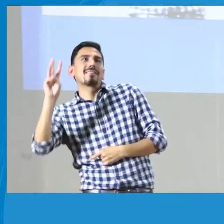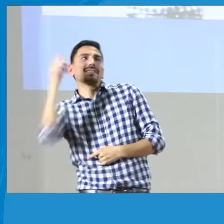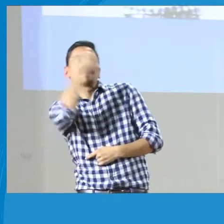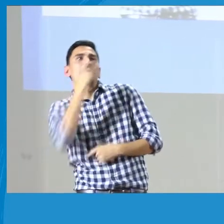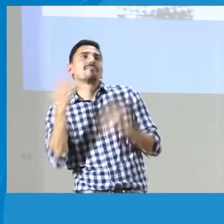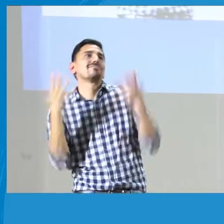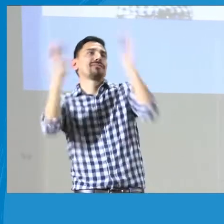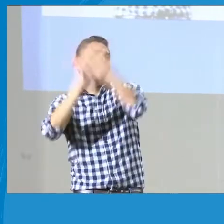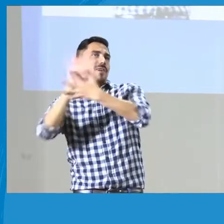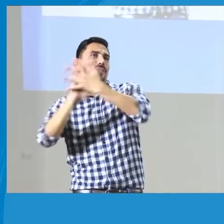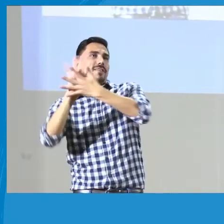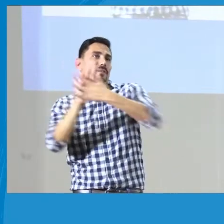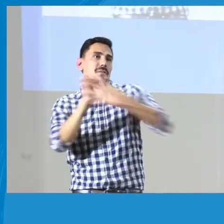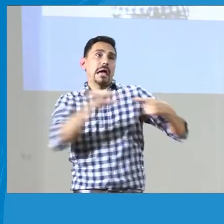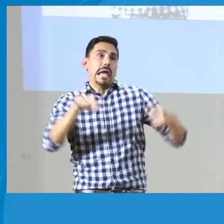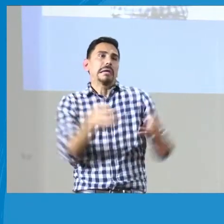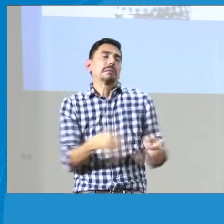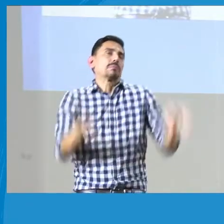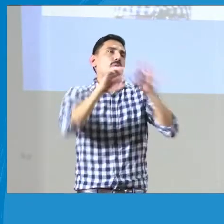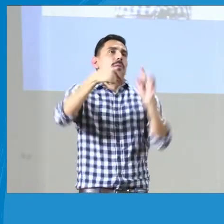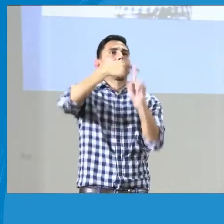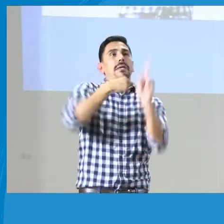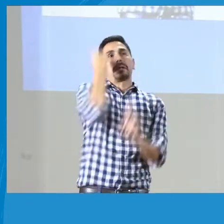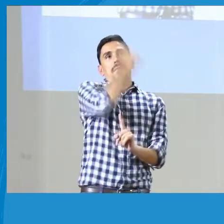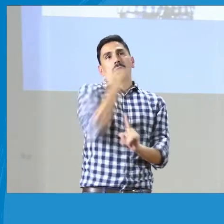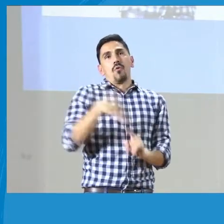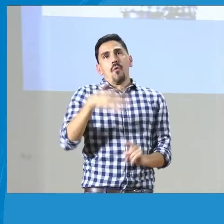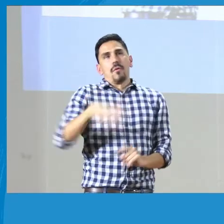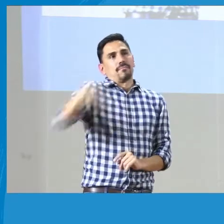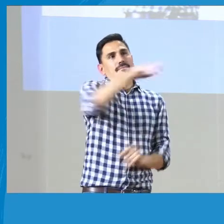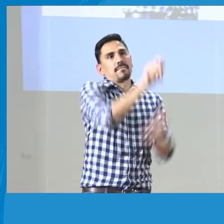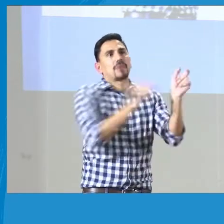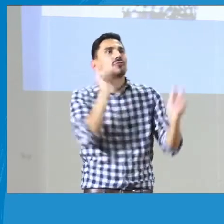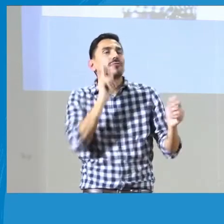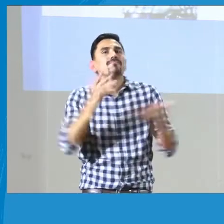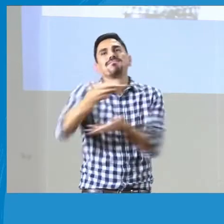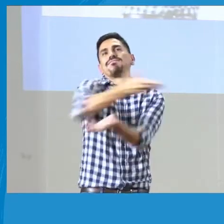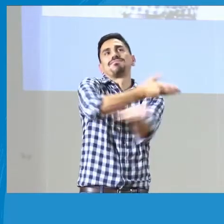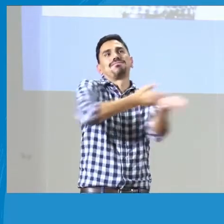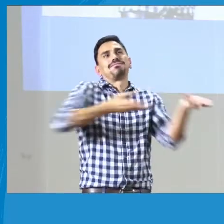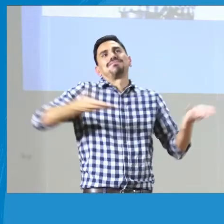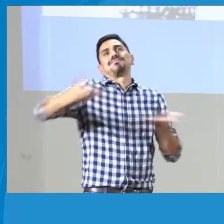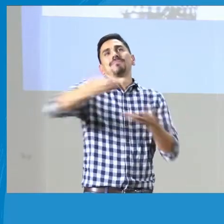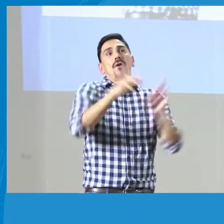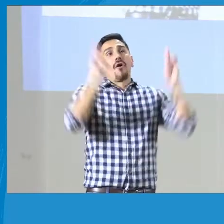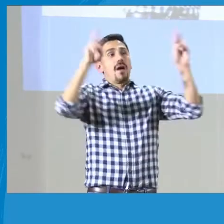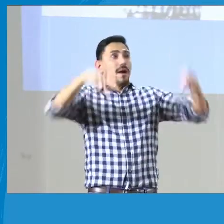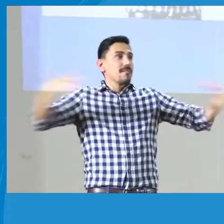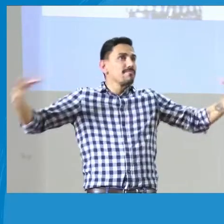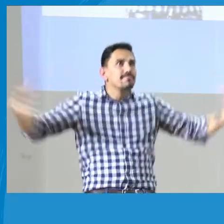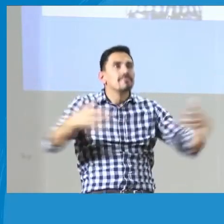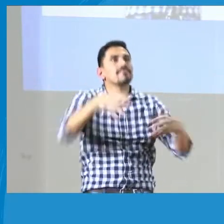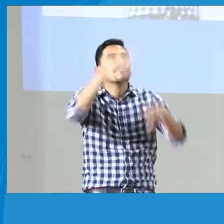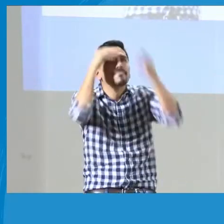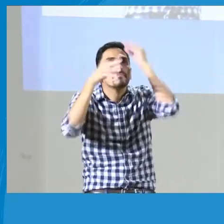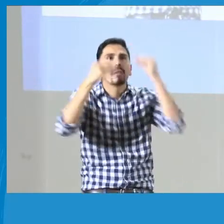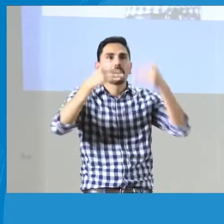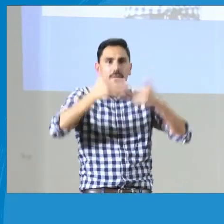Entonces, el 23 de septiembre es el día de la lengua de señas, entonces septiembre se convierte en un mes muy especial para todos nosotros